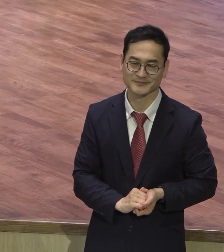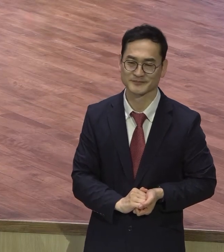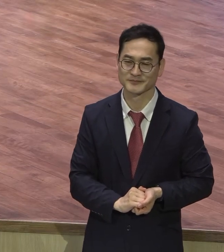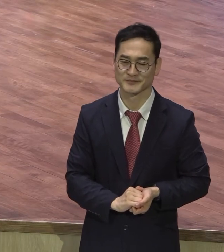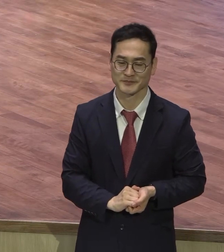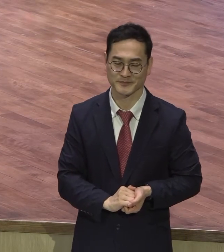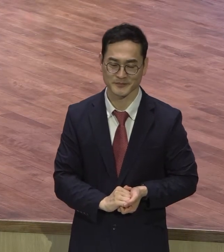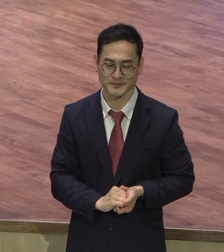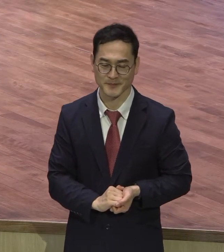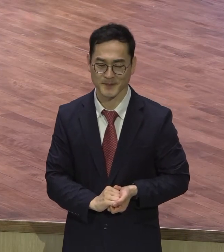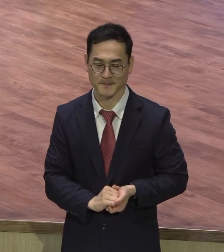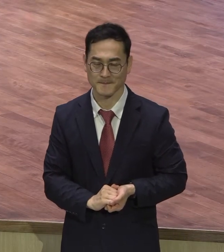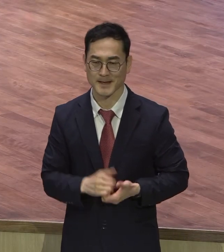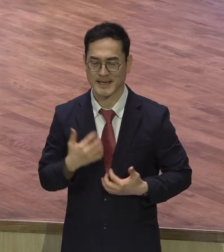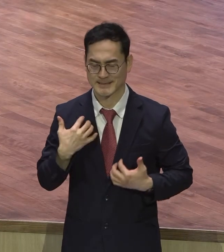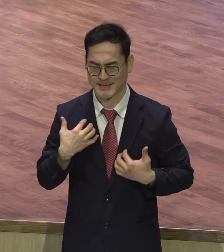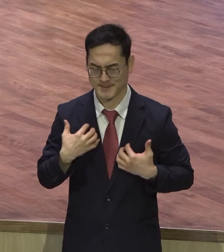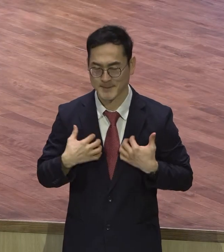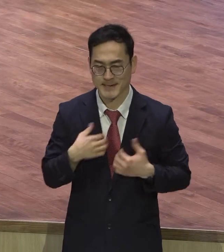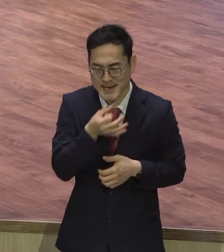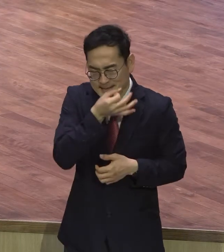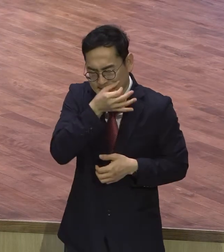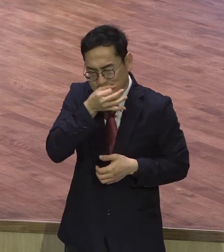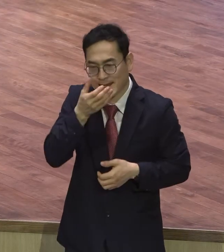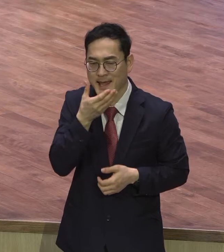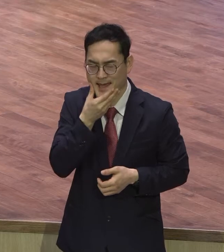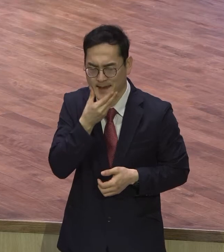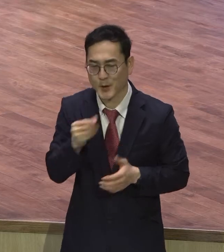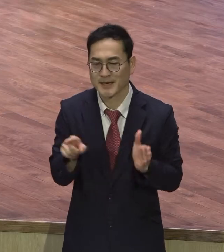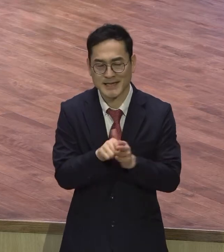재미있게, 신나게, 행복하게 신앙생활을 합시다.